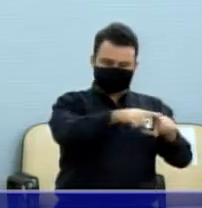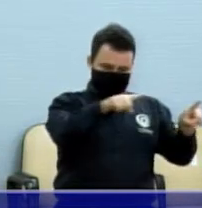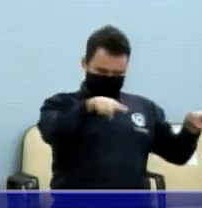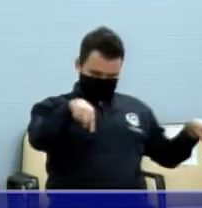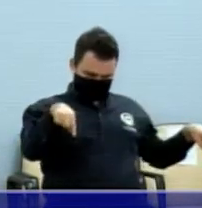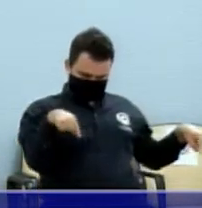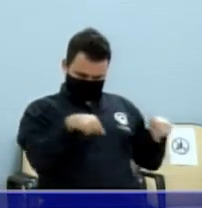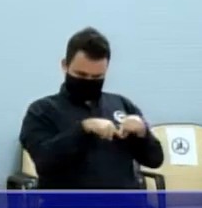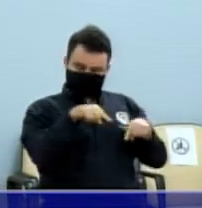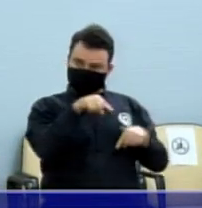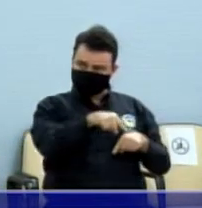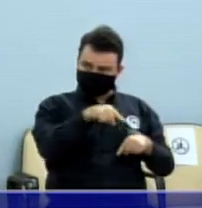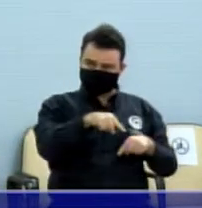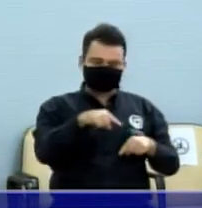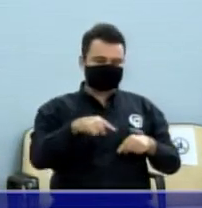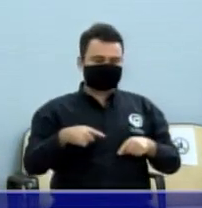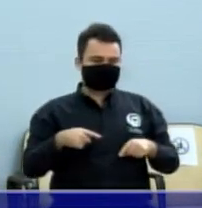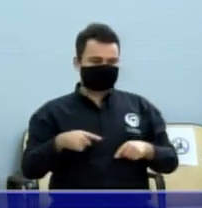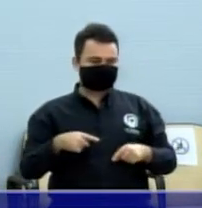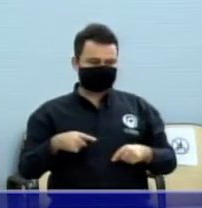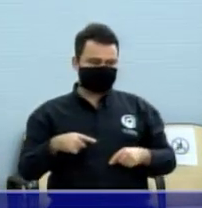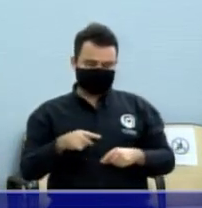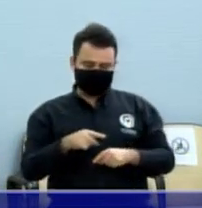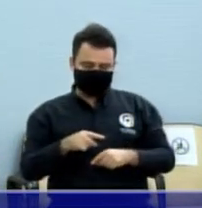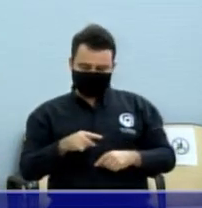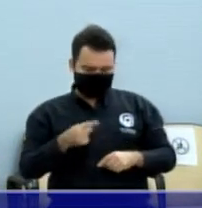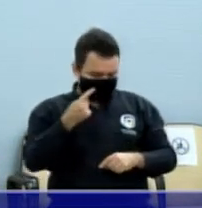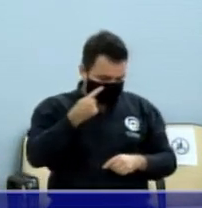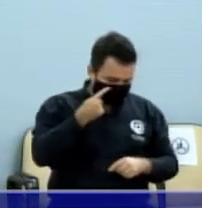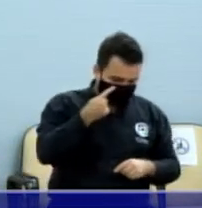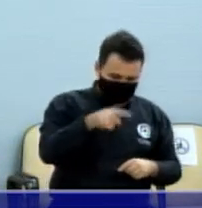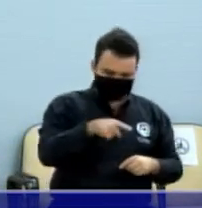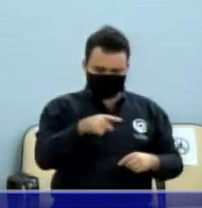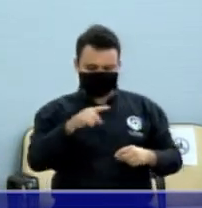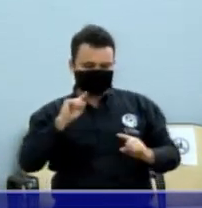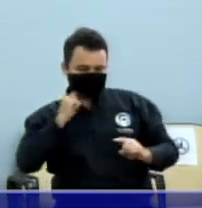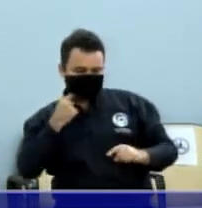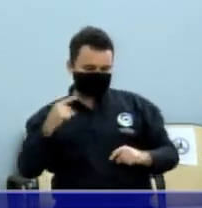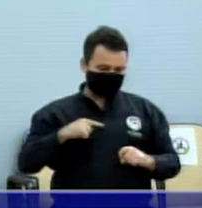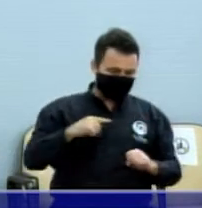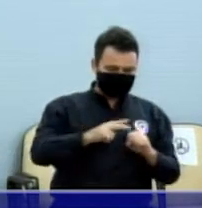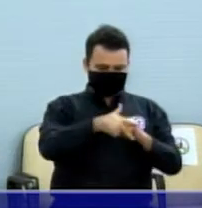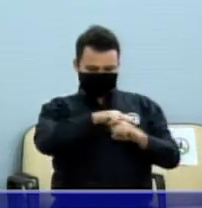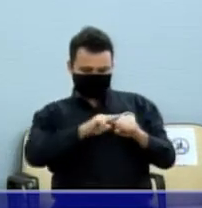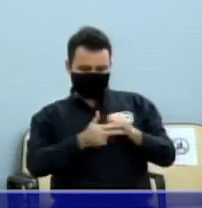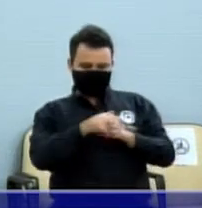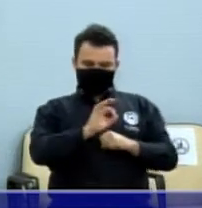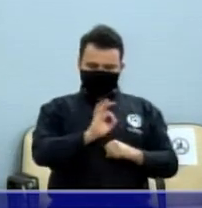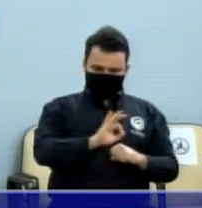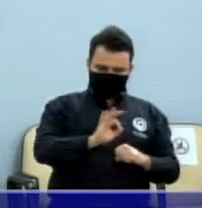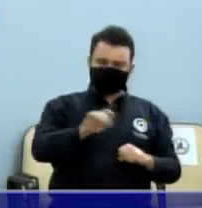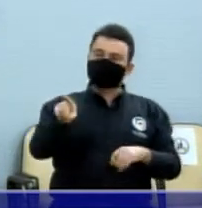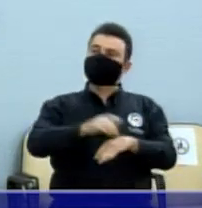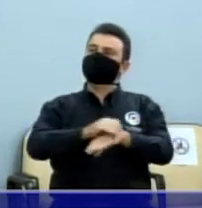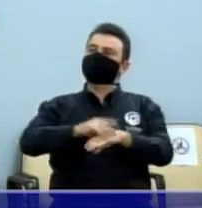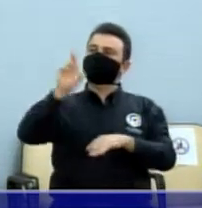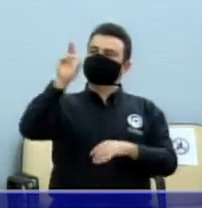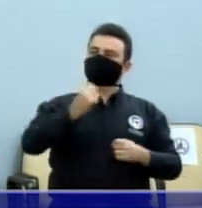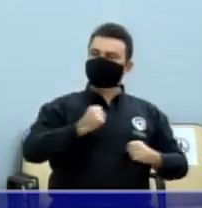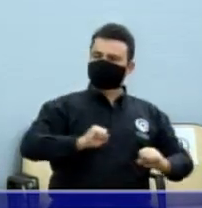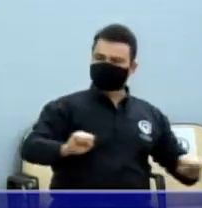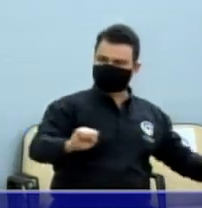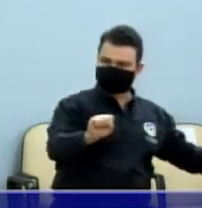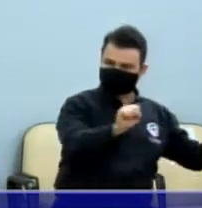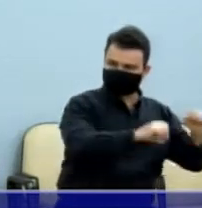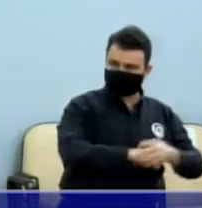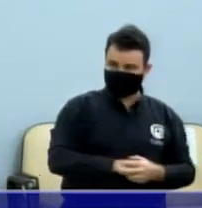a multa. Olha só, coronel, esse projeto não é grátis, ao contrário de dar prejuízo ao cofúrbico.